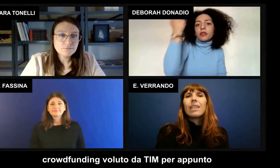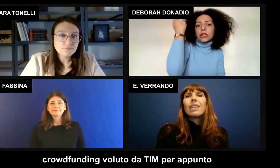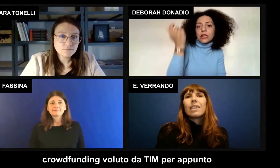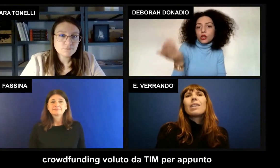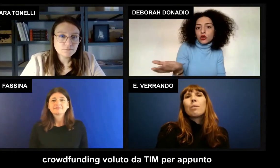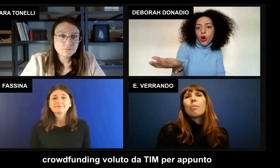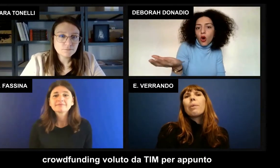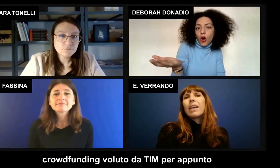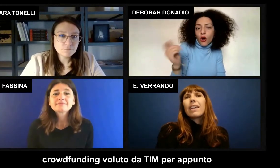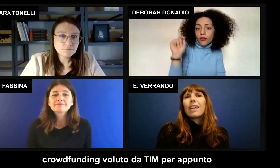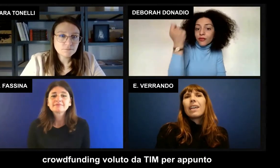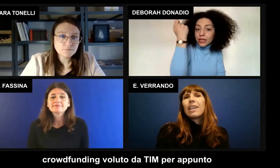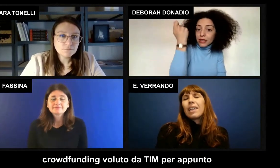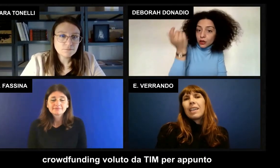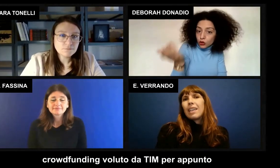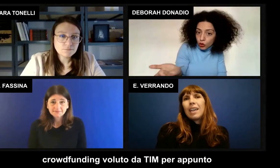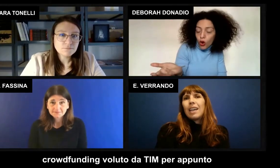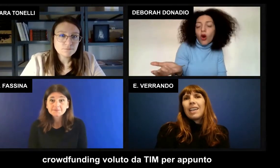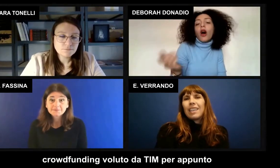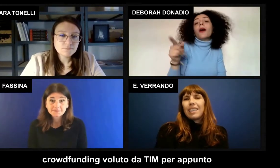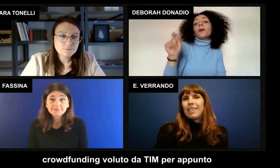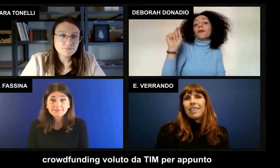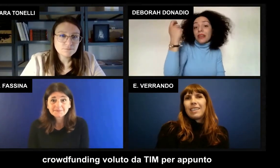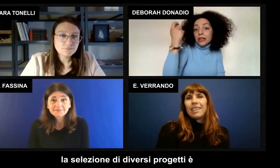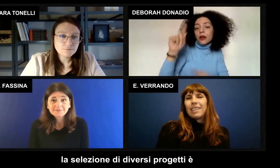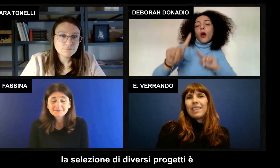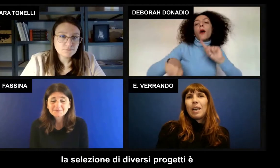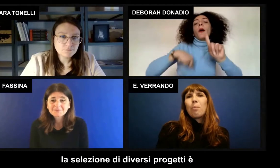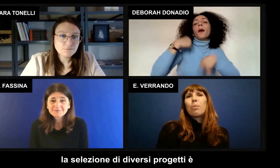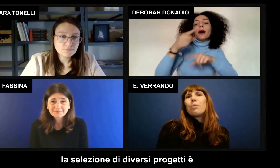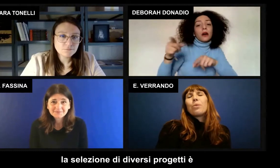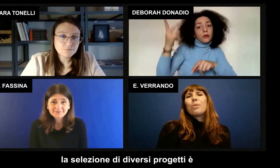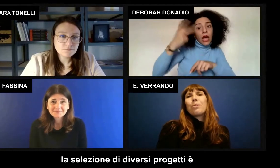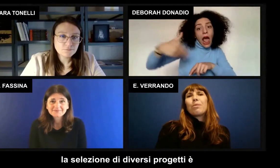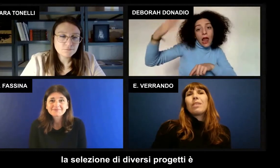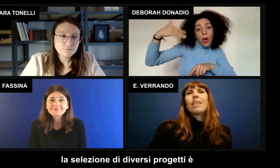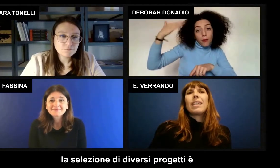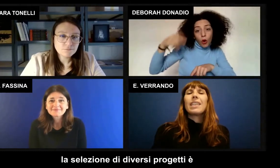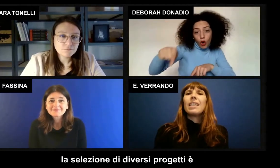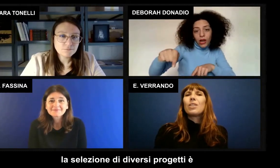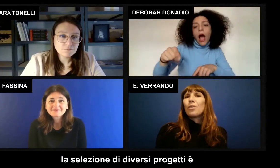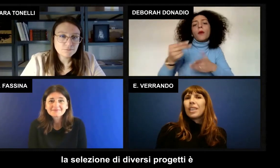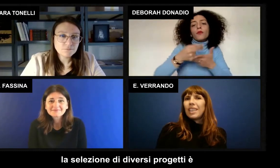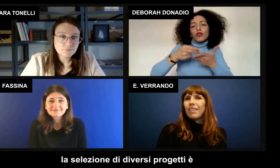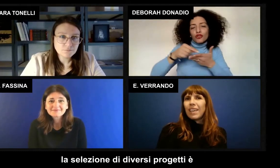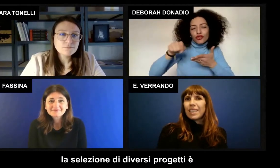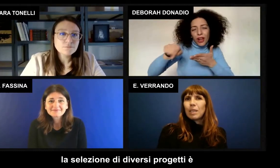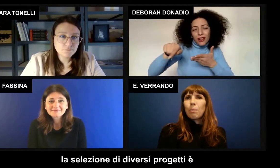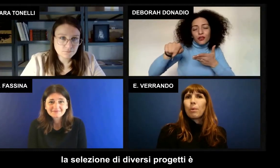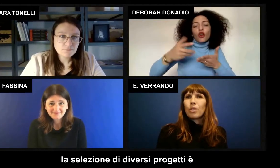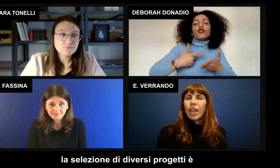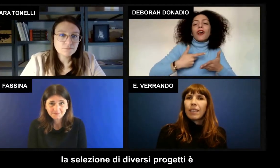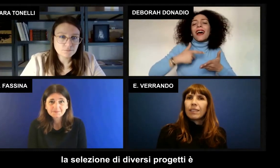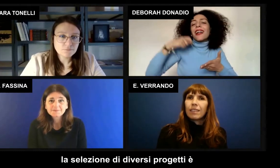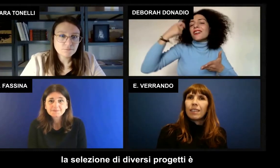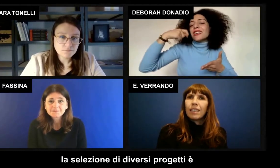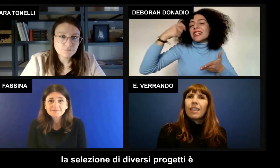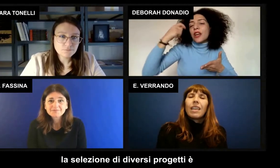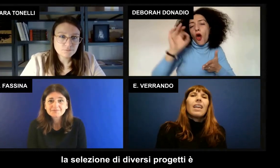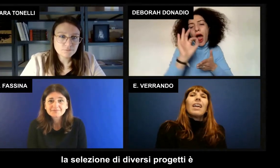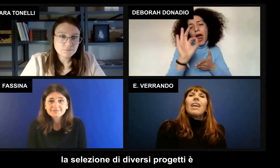per appunto la selezione di diversi progetti